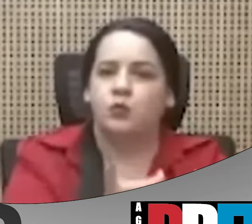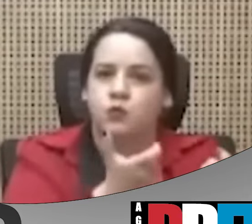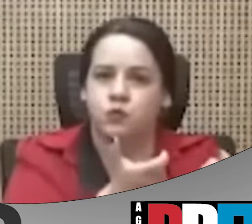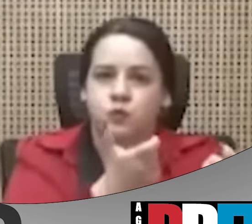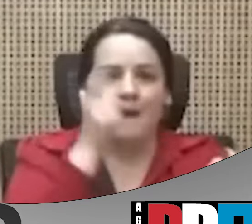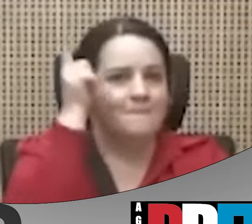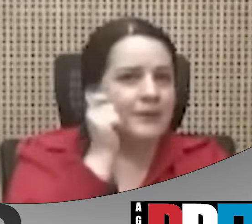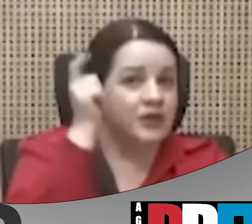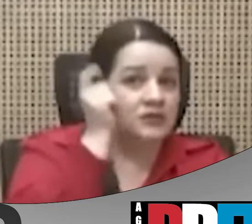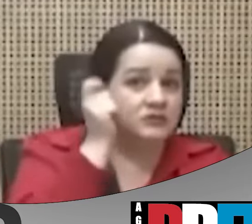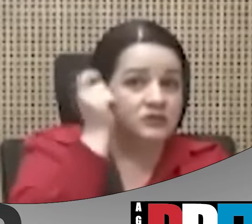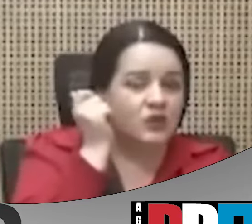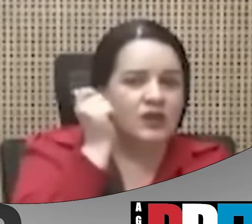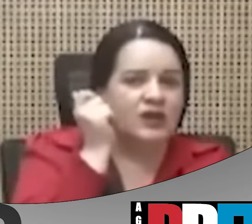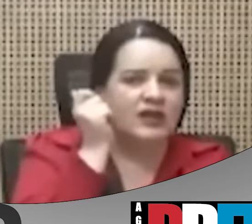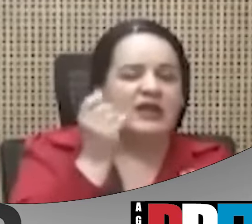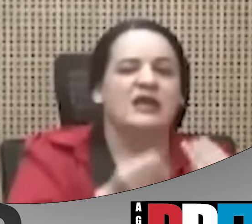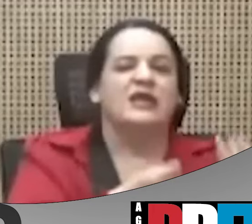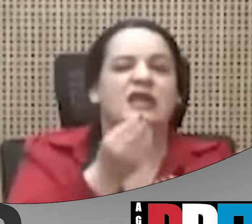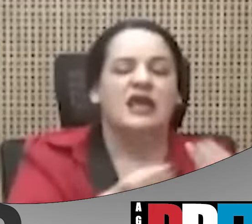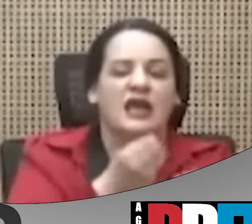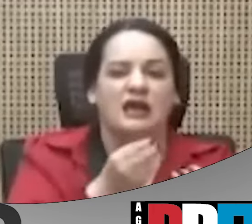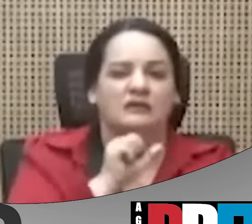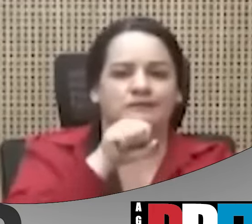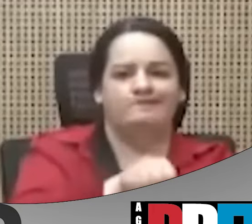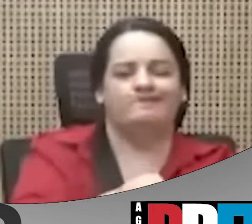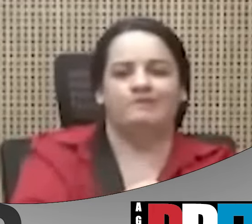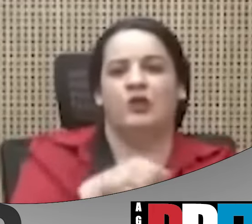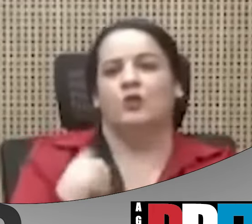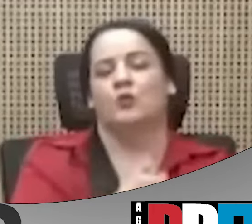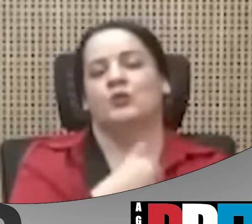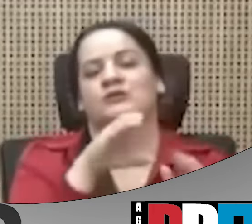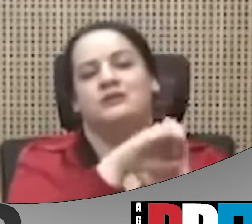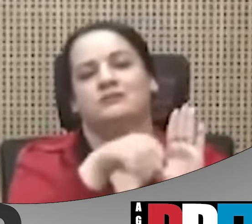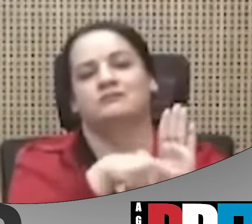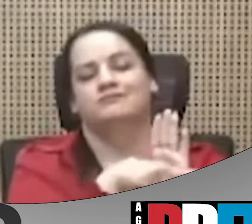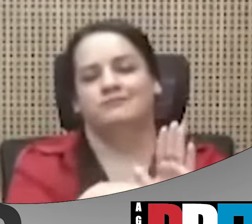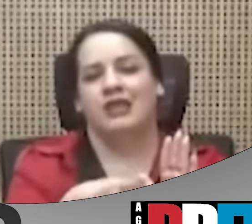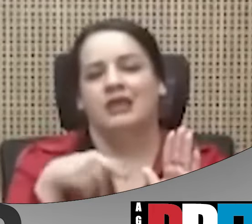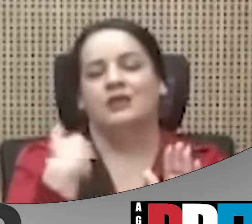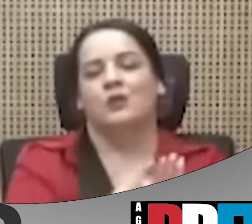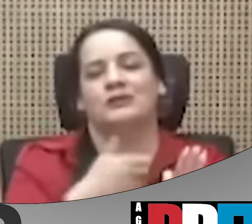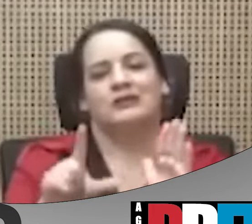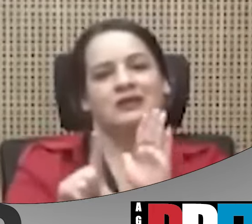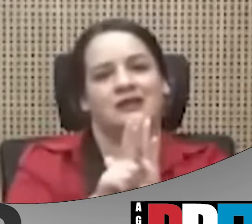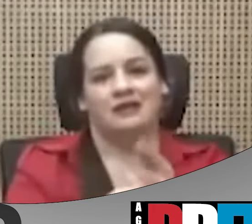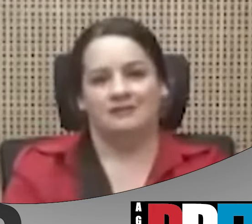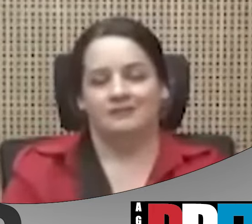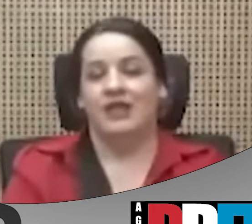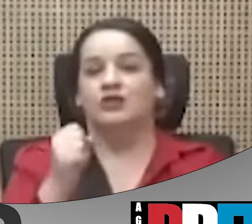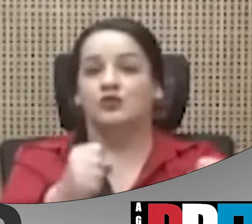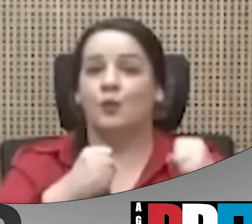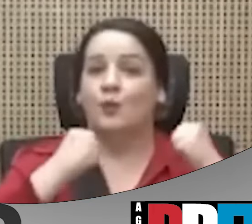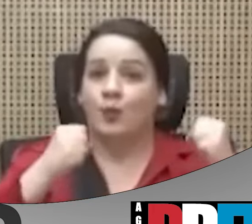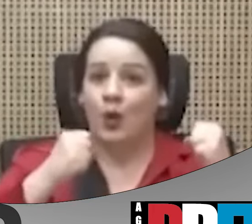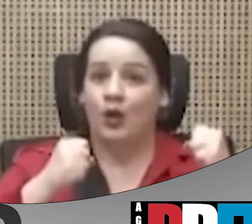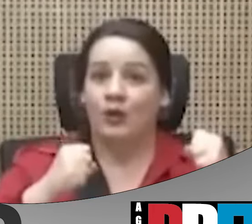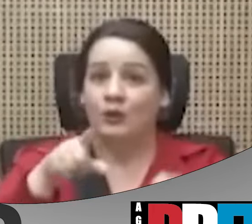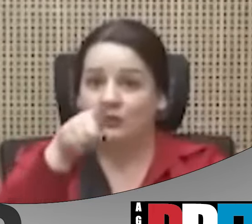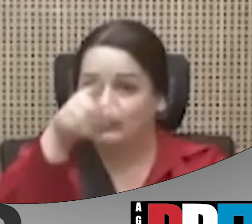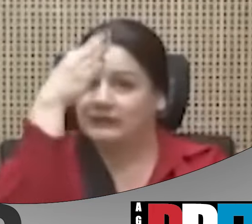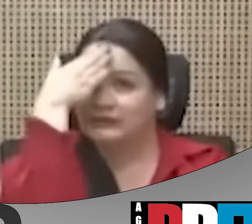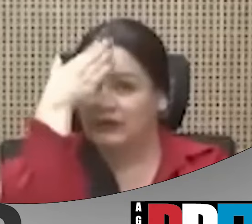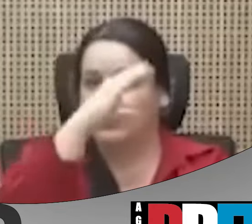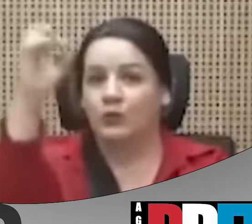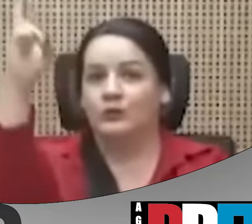pisoteando estrepitosamente nuestra Constitución y nuestras leyes son muy poderosos y ¿saben qué, costarricenses?